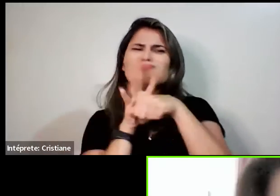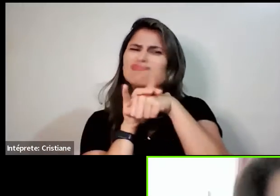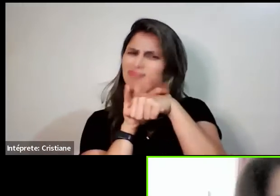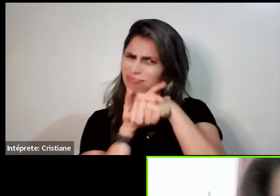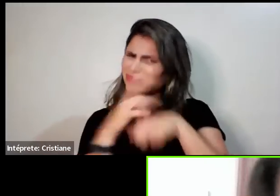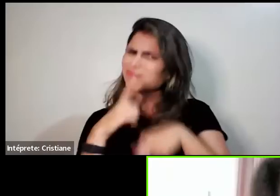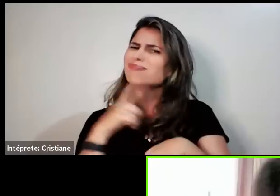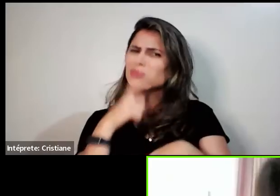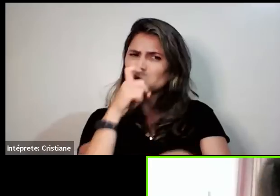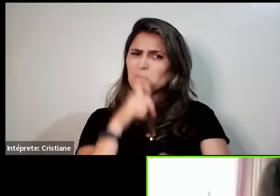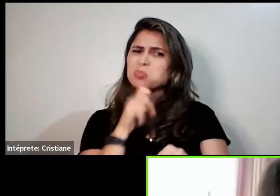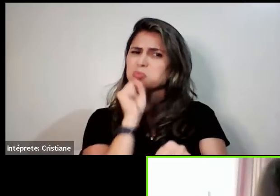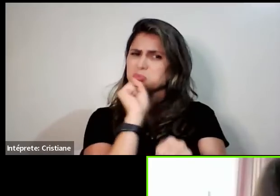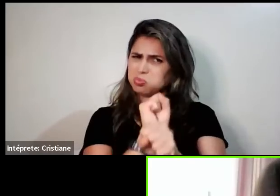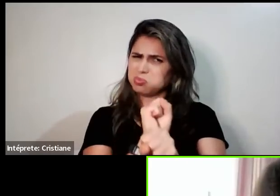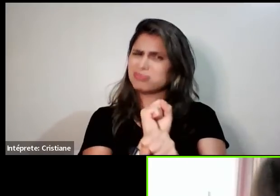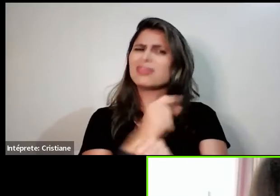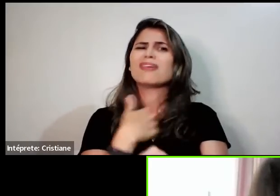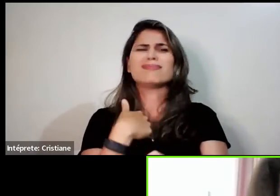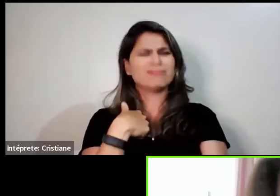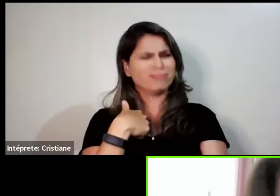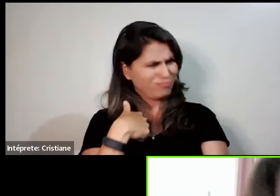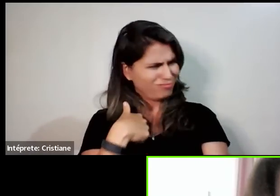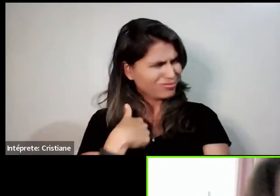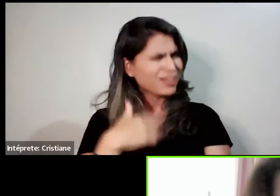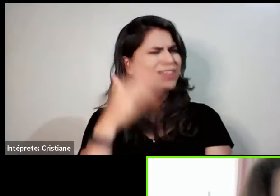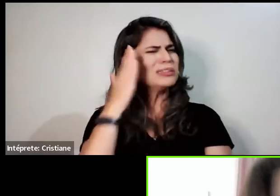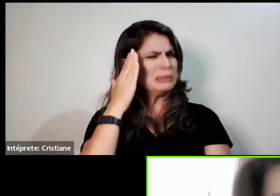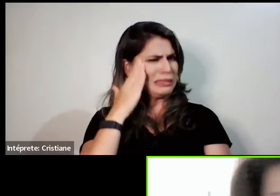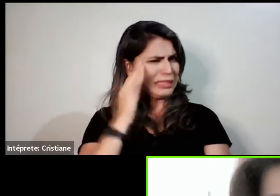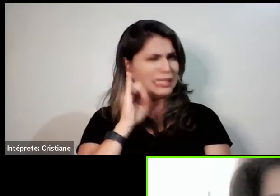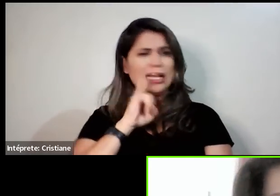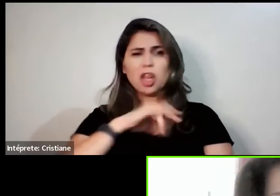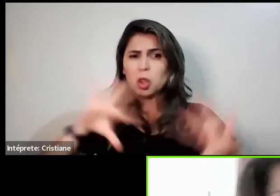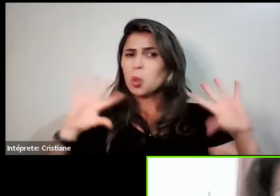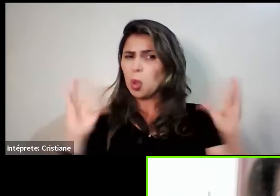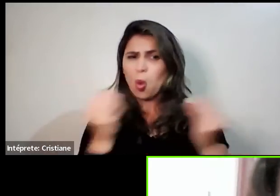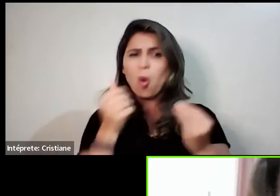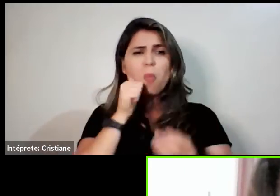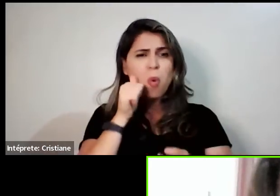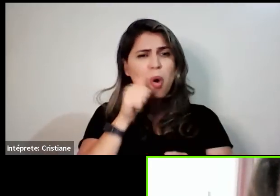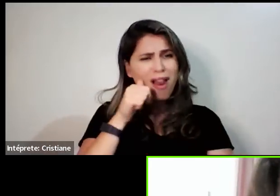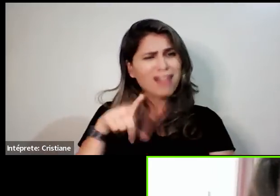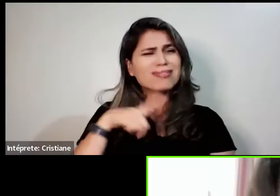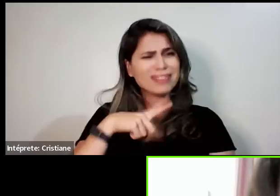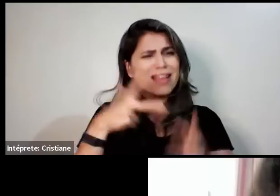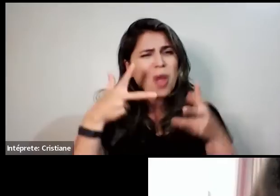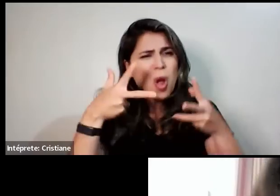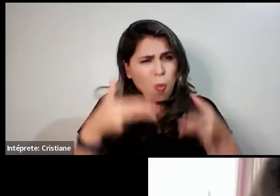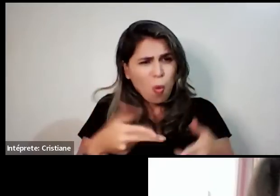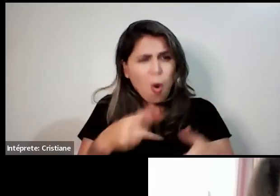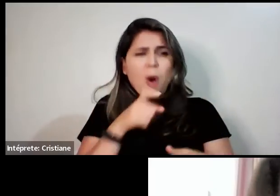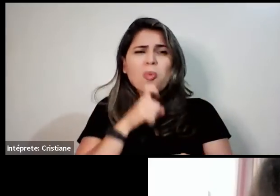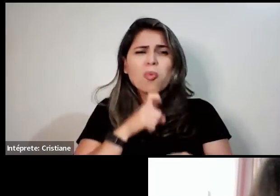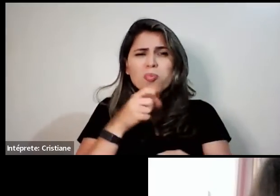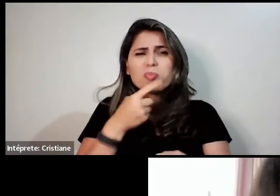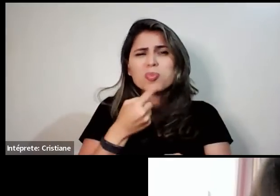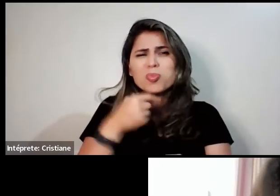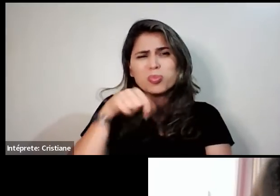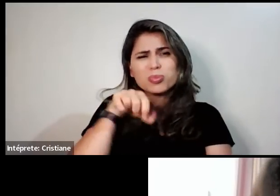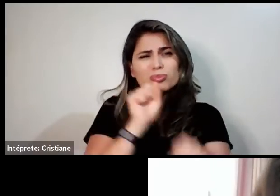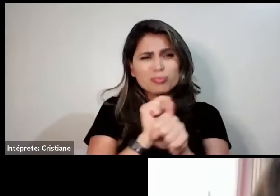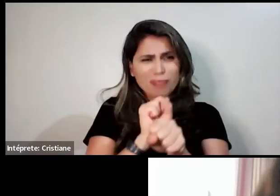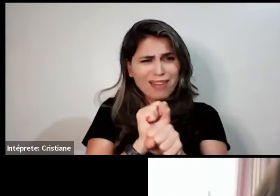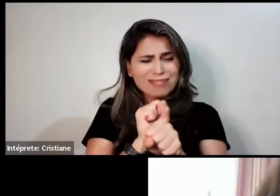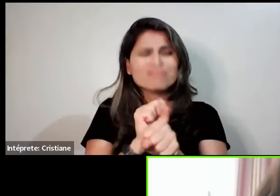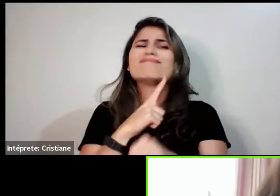cenário horrível. Para quem passa por isso, sabe muito bem o que eu estou dizendo. Porque a mulher, ela se vê incapaz de